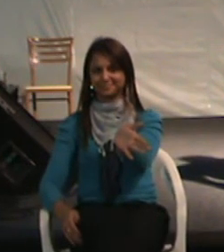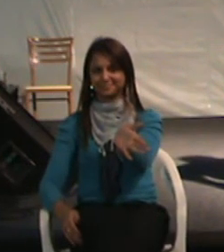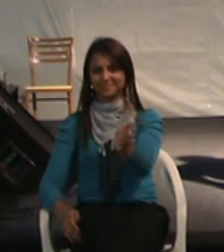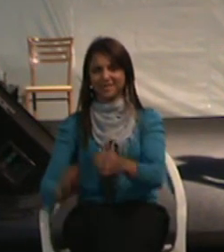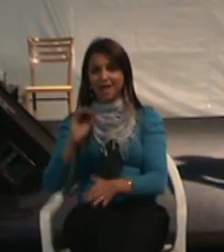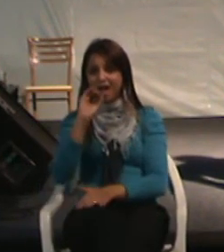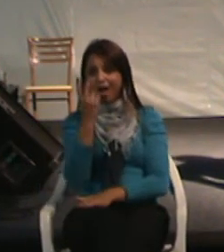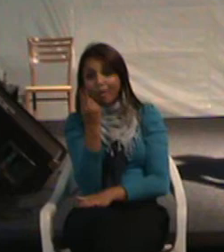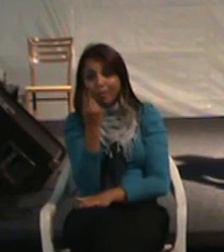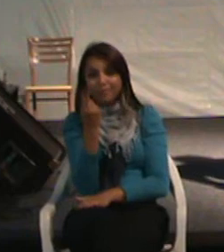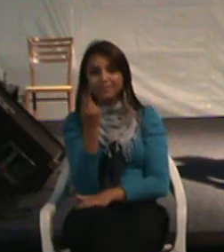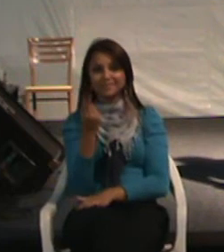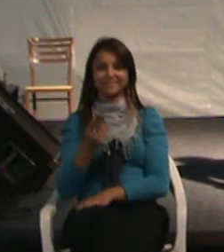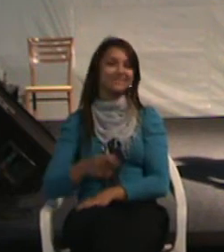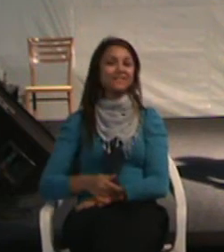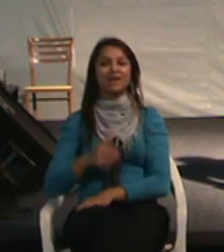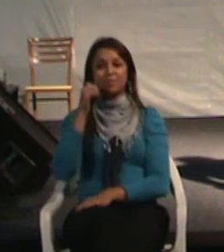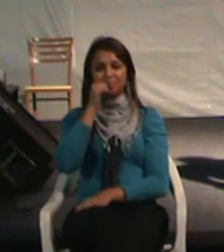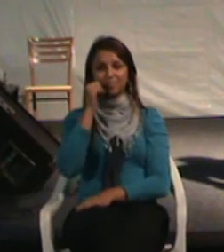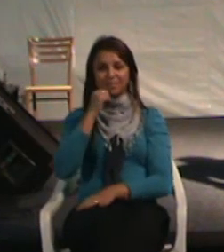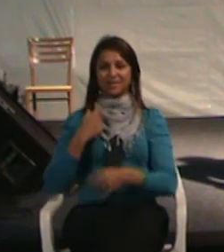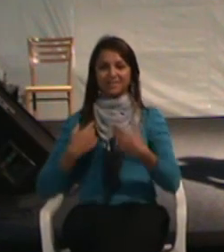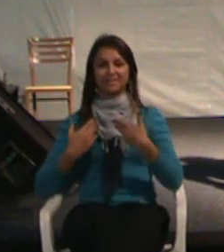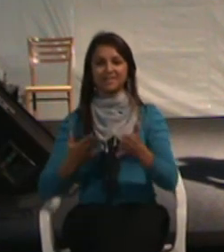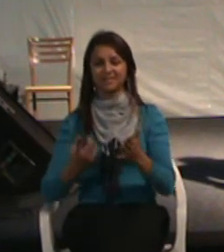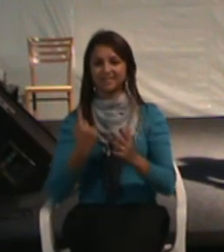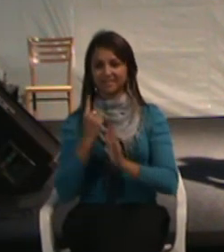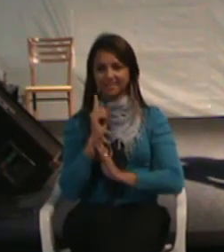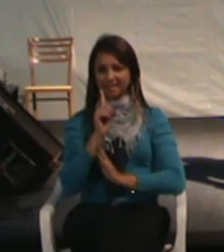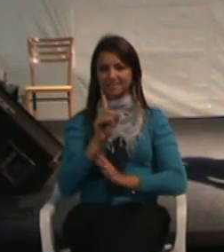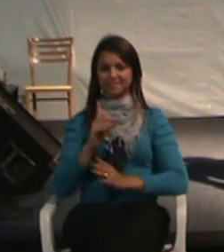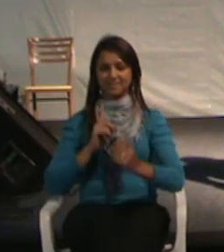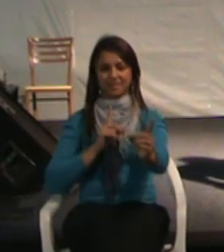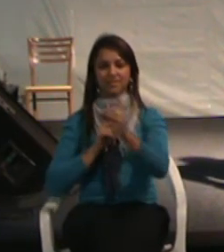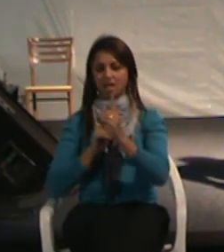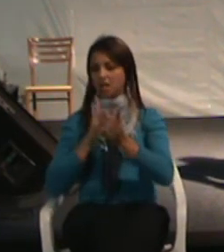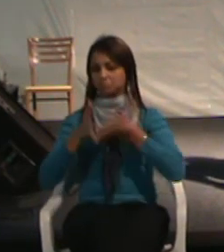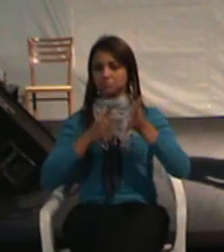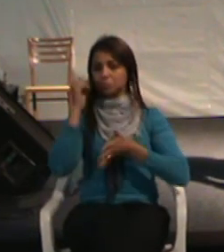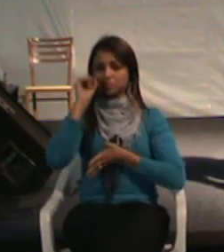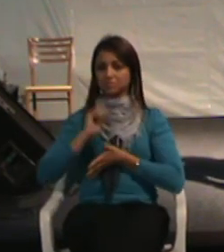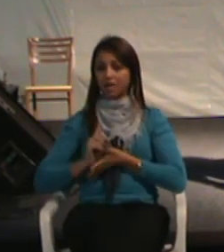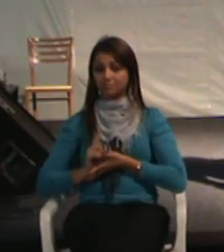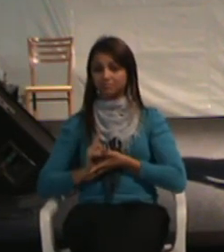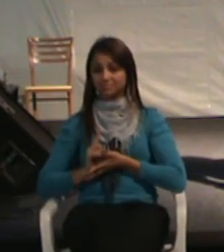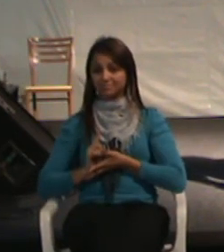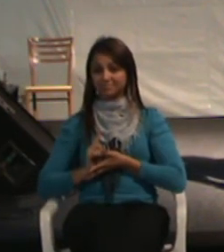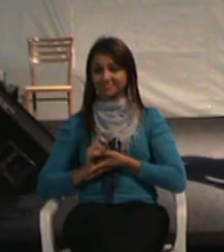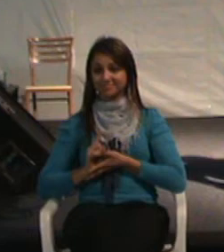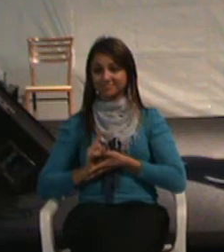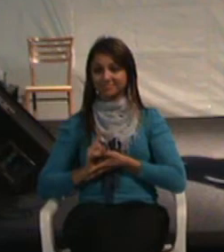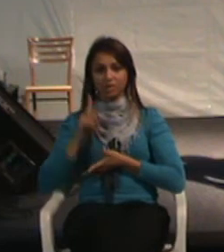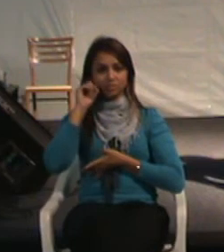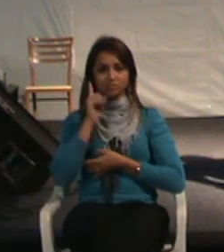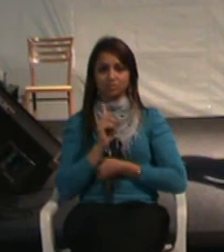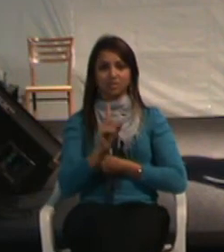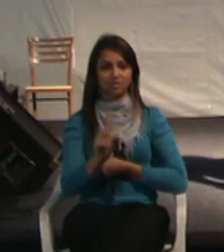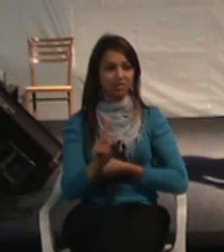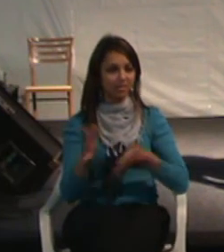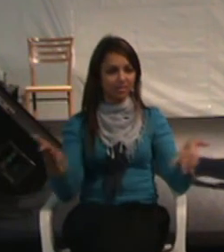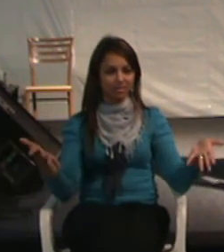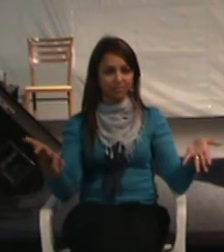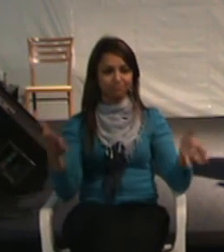Ou, a moça da recepção não fala, Libras, já matou o surdo ali.